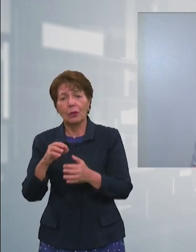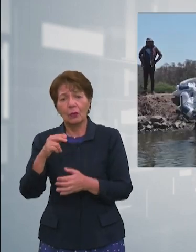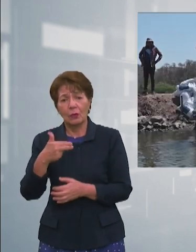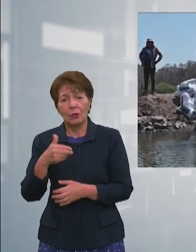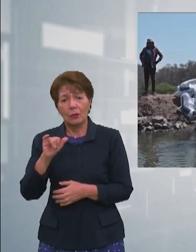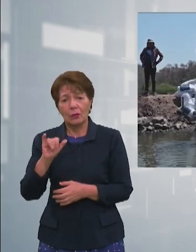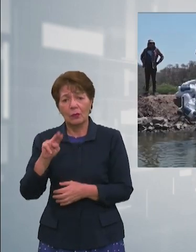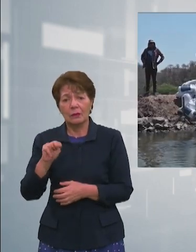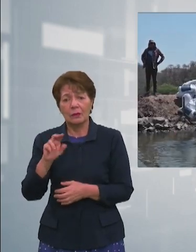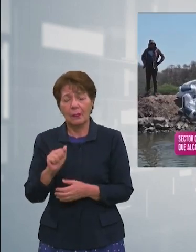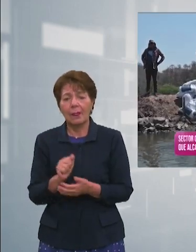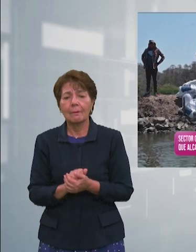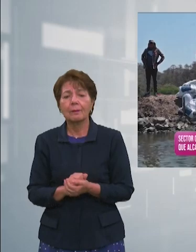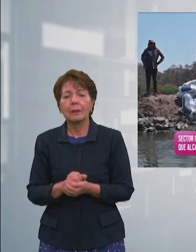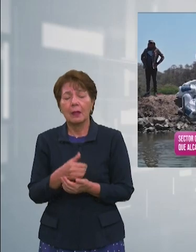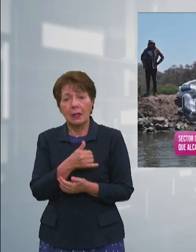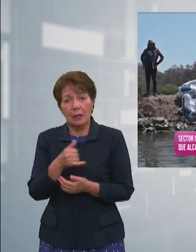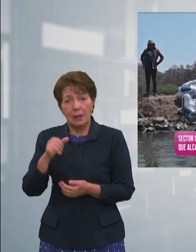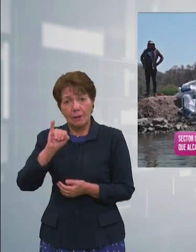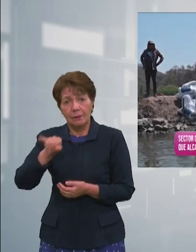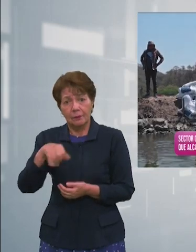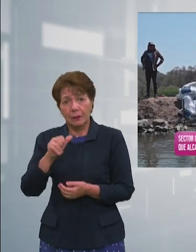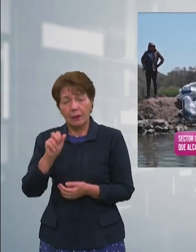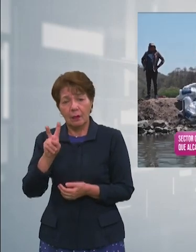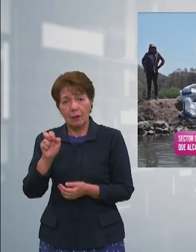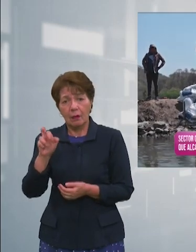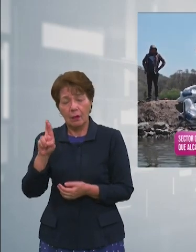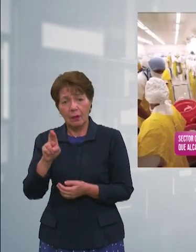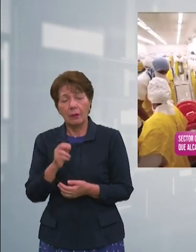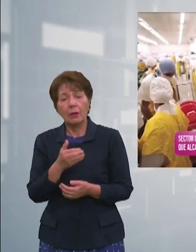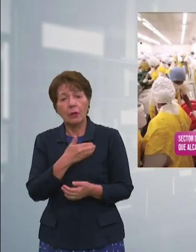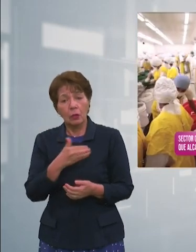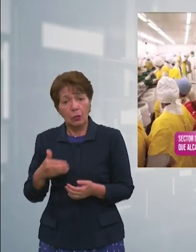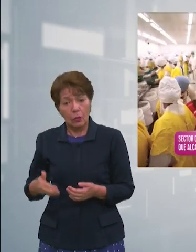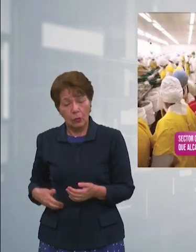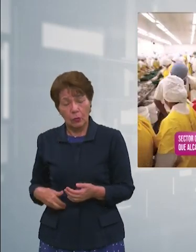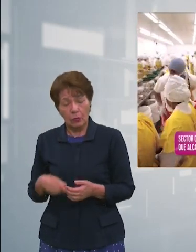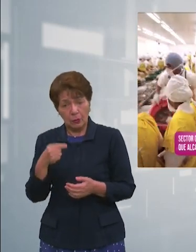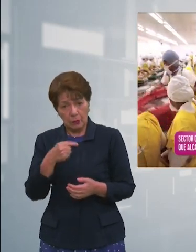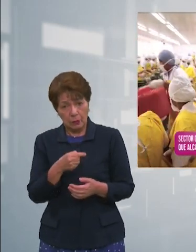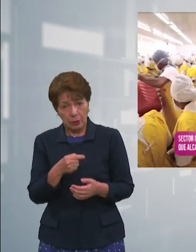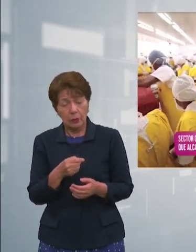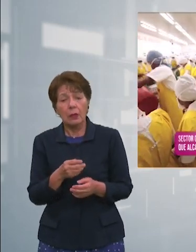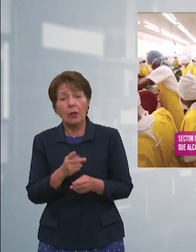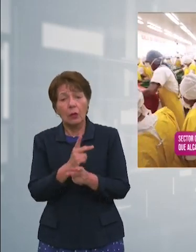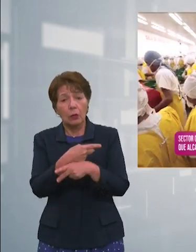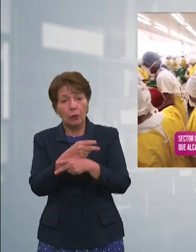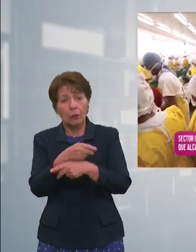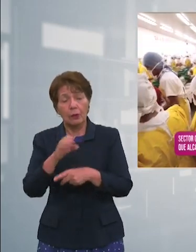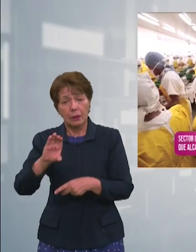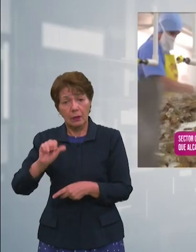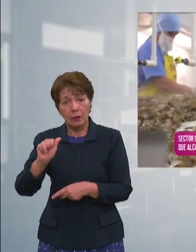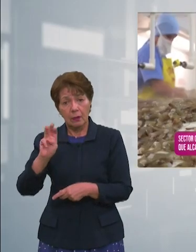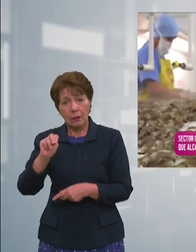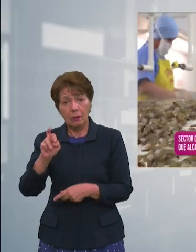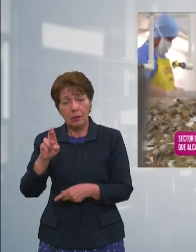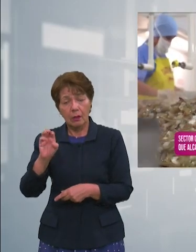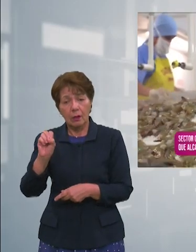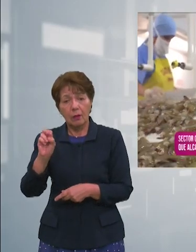Javier Amador presidente de la Asociación Nacional de Acuicultores de Honduras subrayó que el tiempo y las inversiones